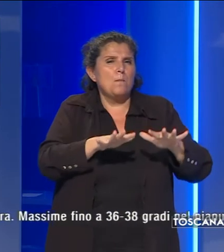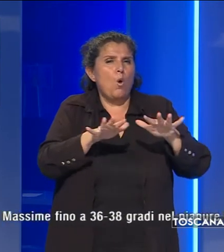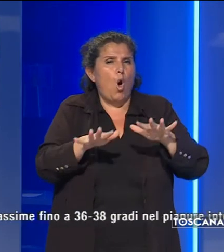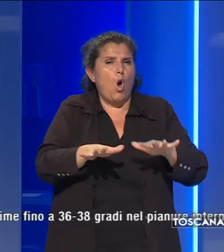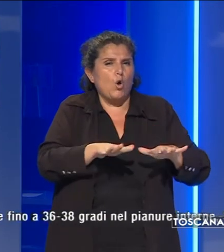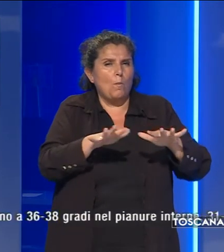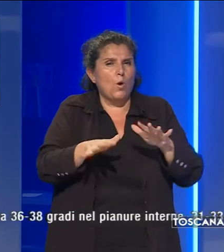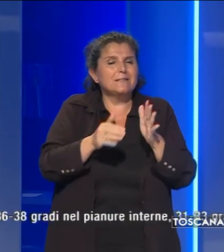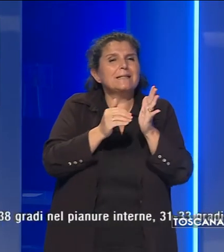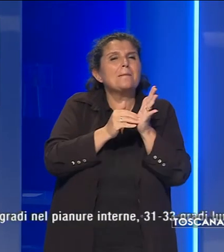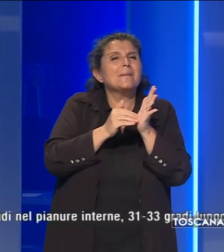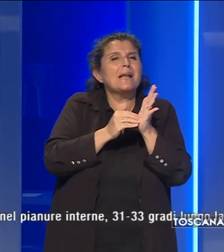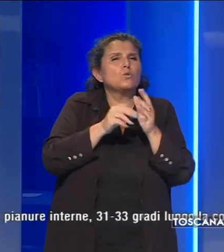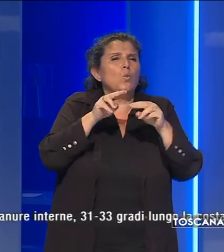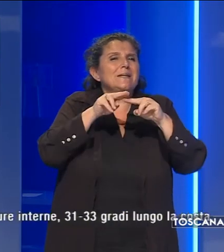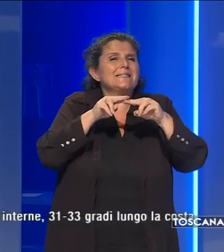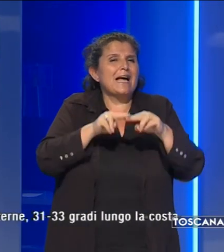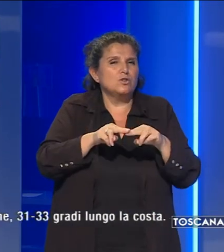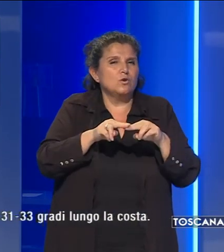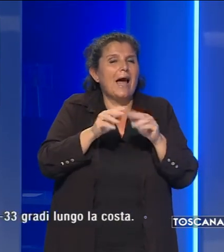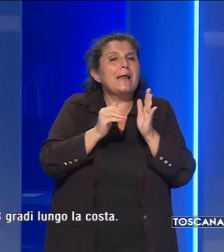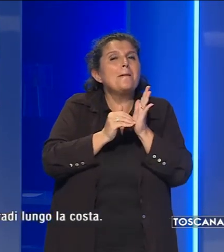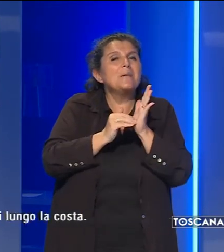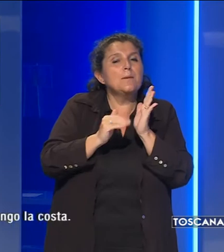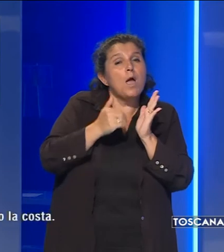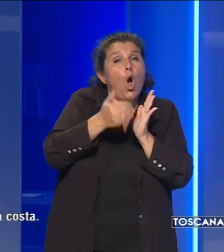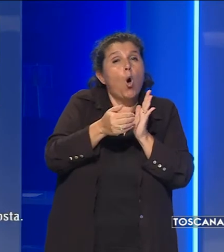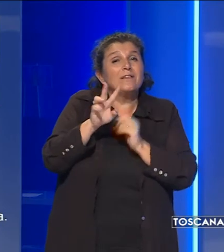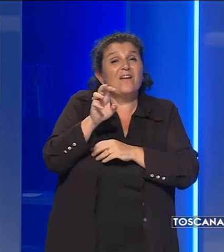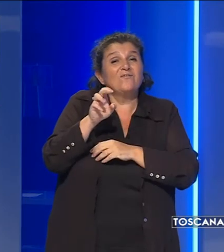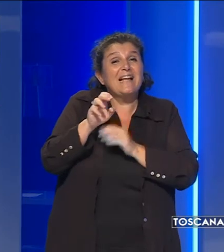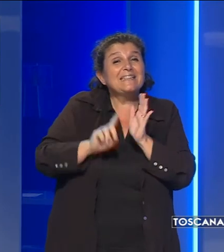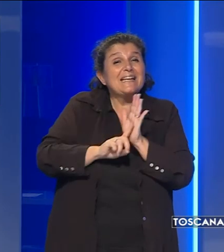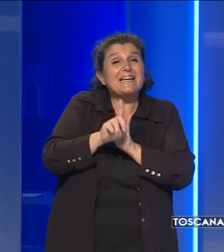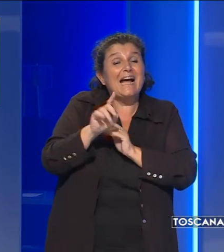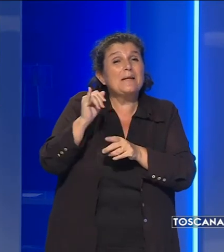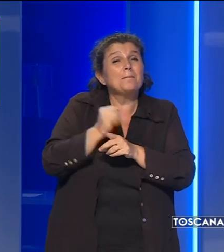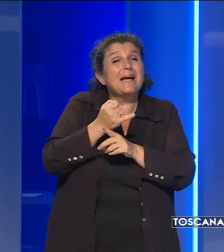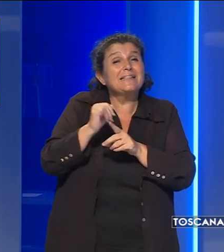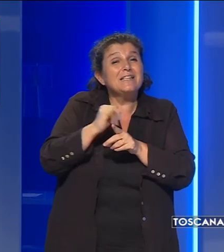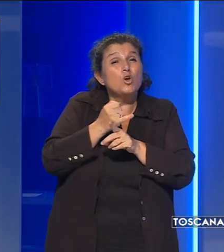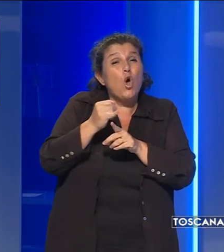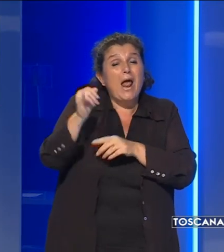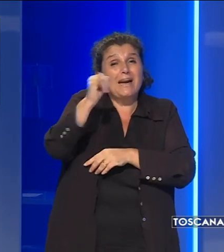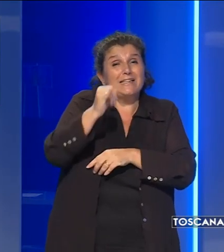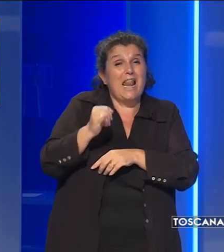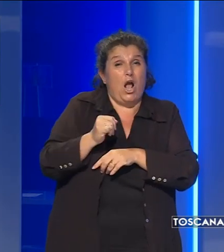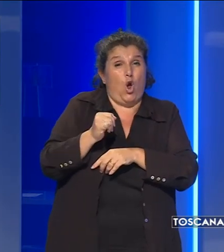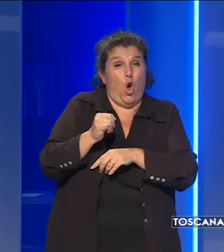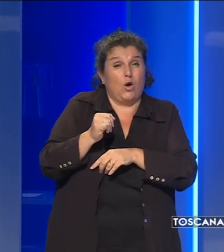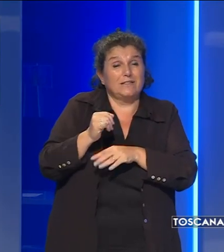temperature stazionarie con a minime oltre 20 gradi, in particolare lungo la fascia costiera,